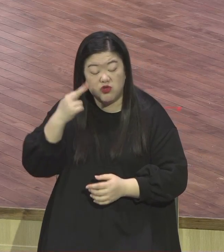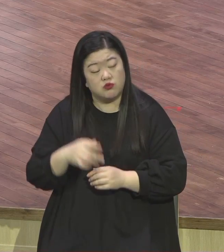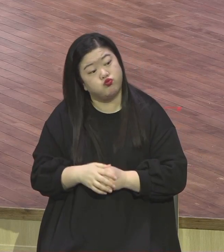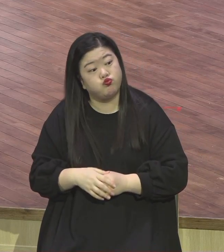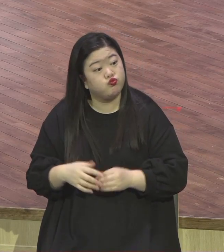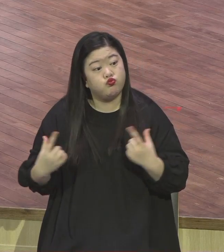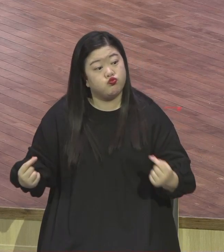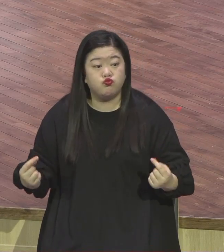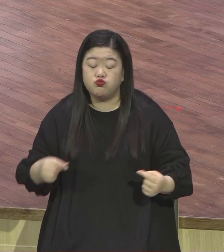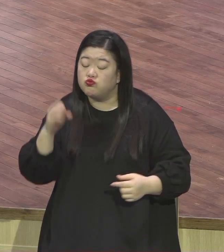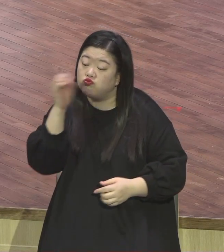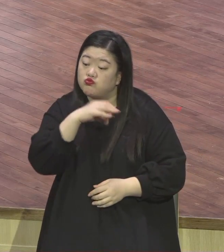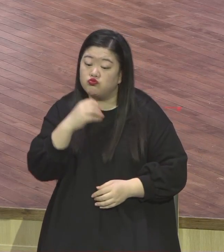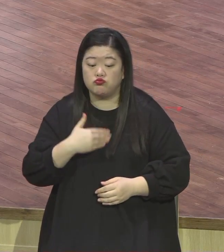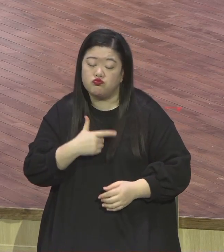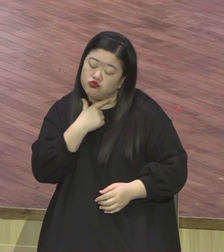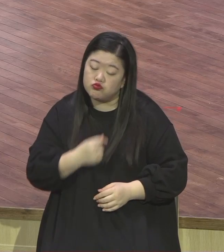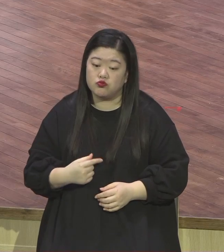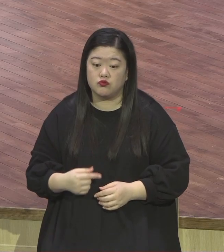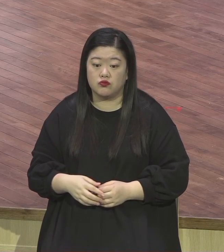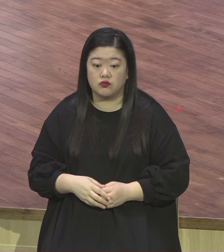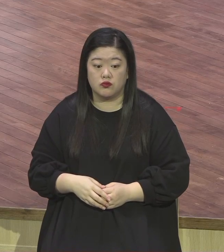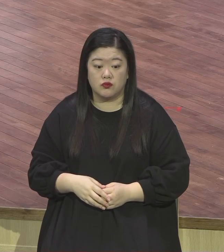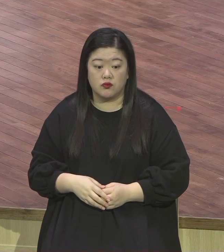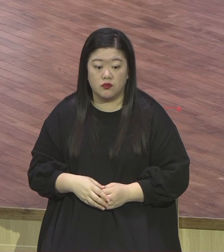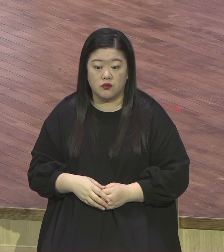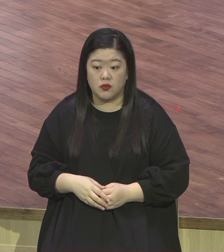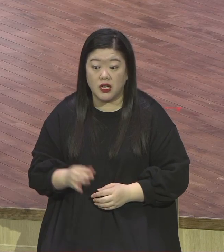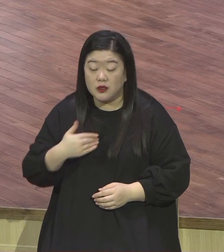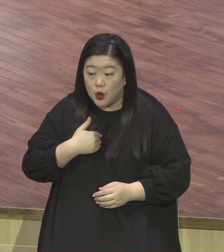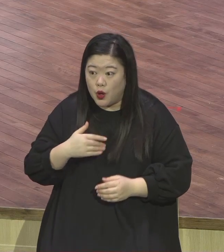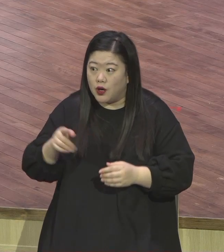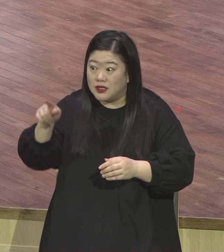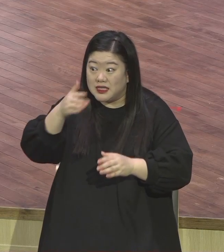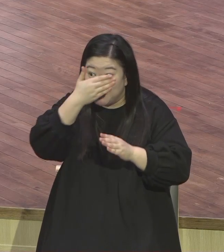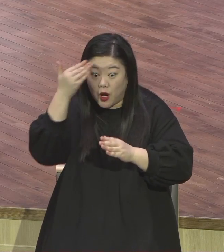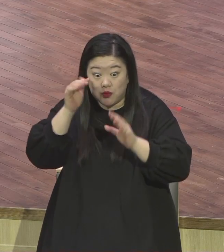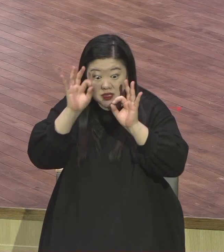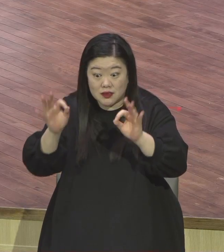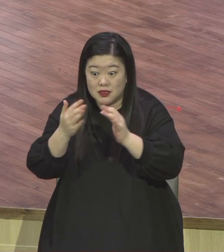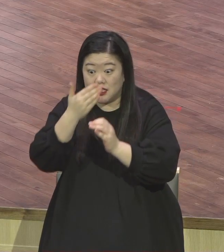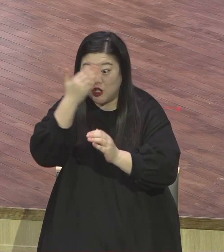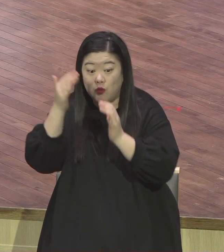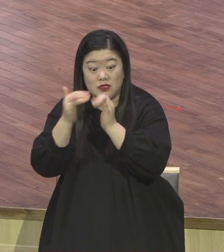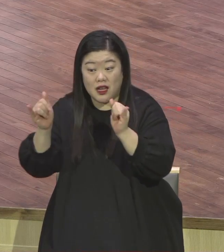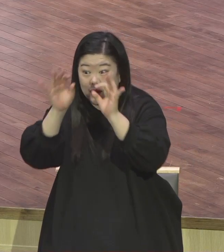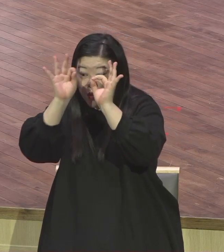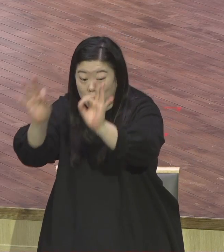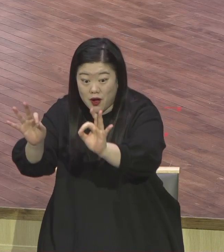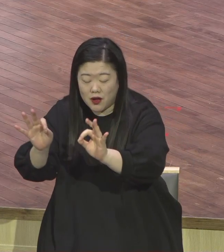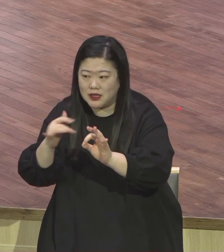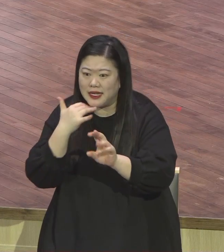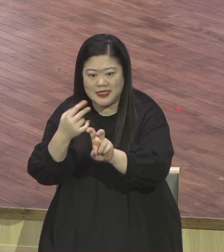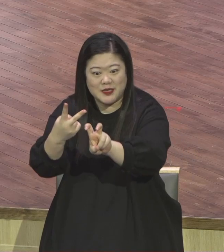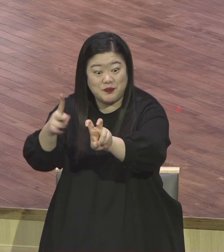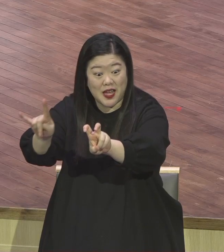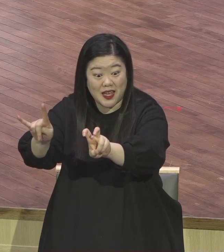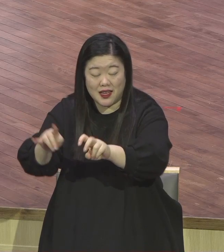그 추운데도 반성에 입고 떼다니 이야 대단하다 우리는 두꺼운 입어도 추운데 반바지 입고 다닌다니까